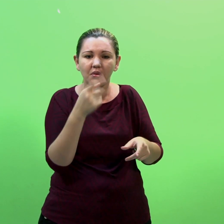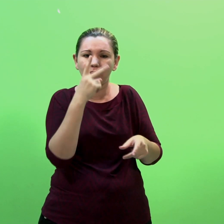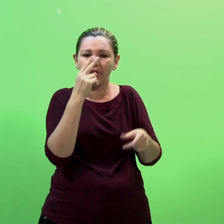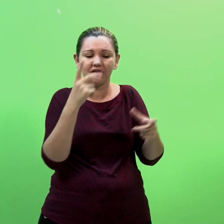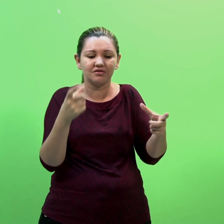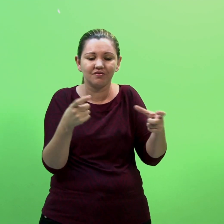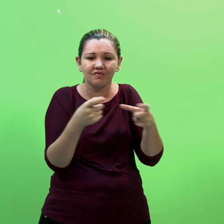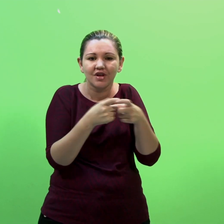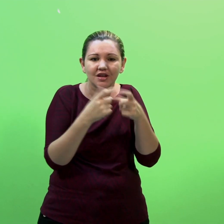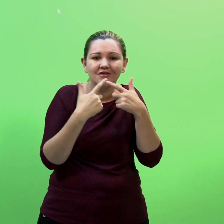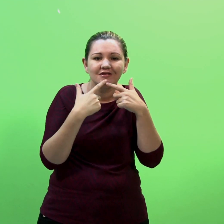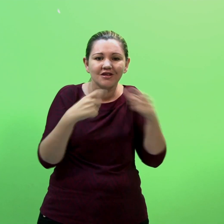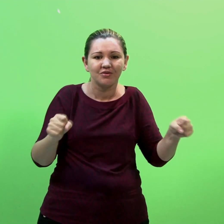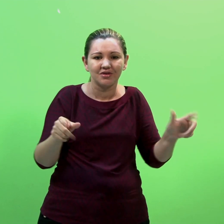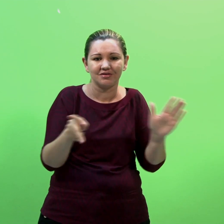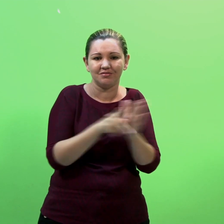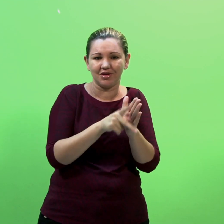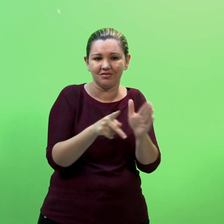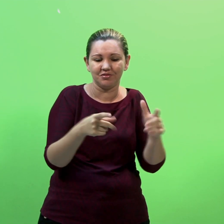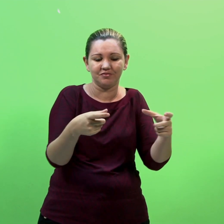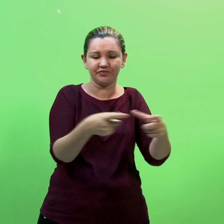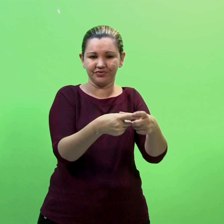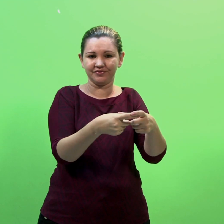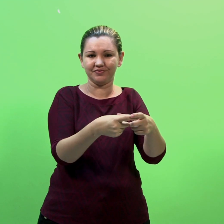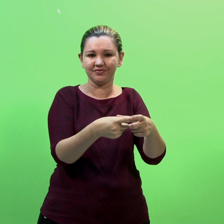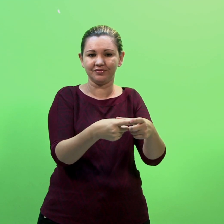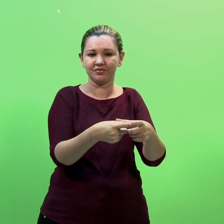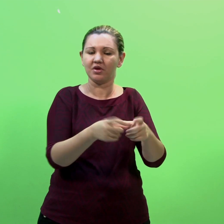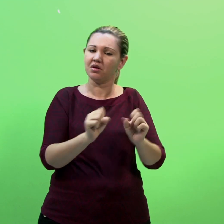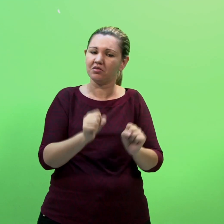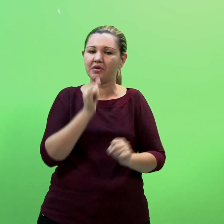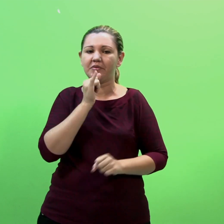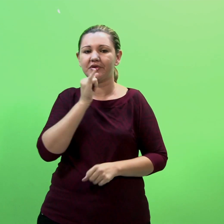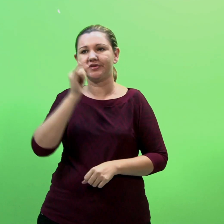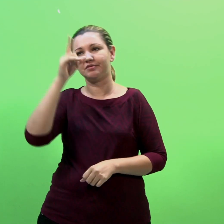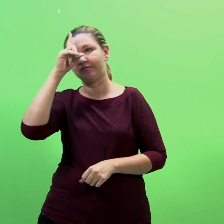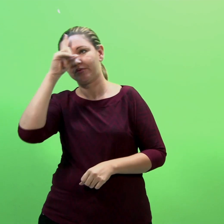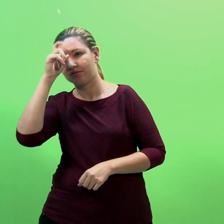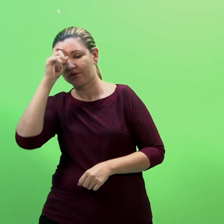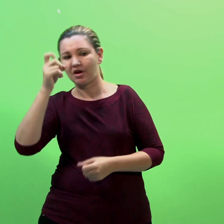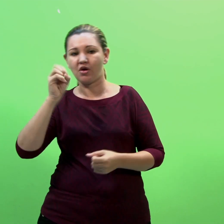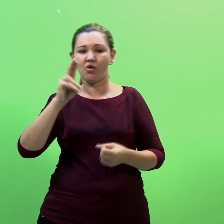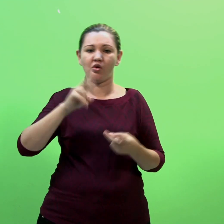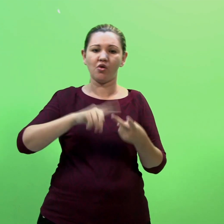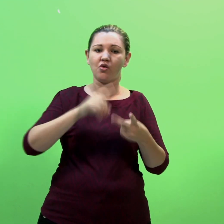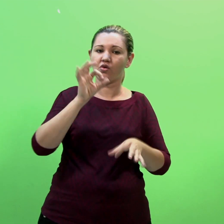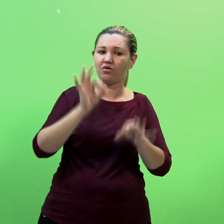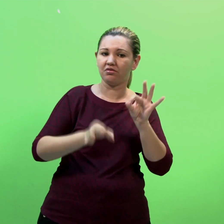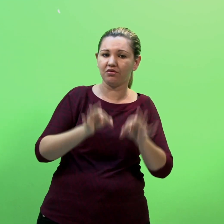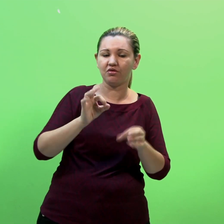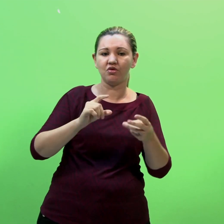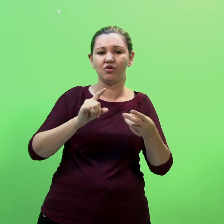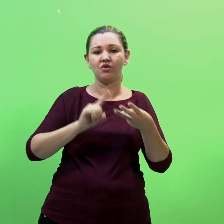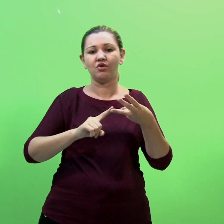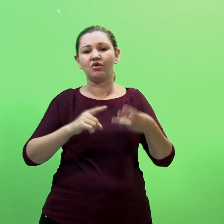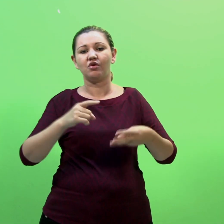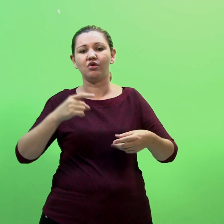uma minoria linguística A interpretação comunitária pode ocorrer no hospital, numa audiência judicial, num debate para